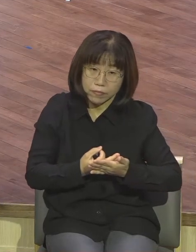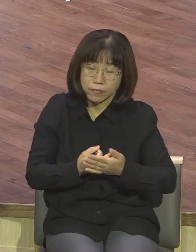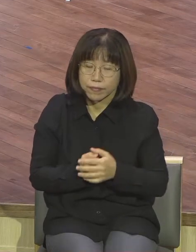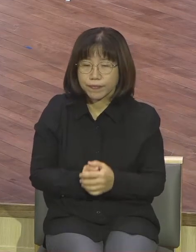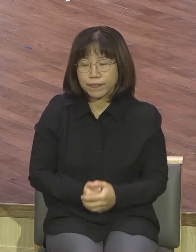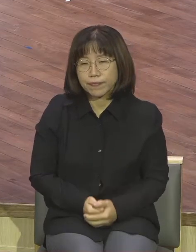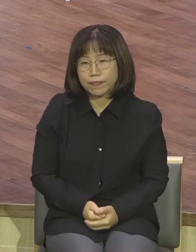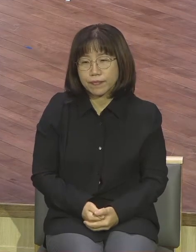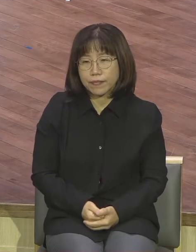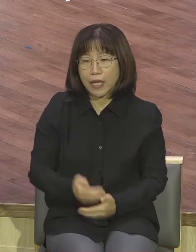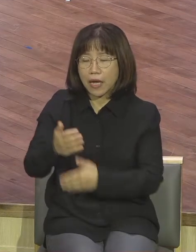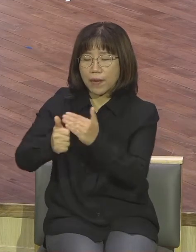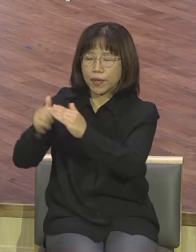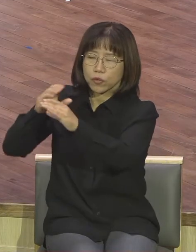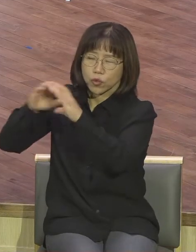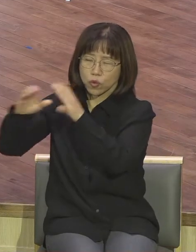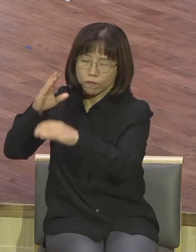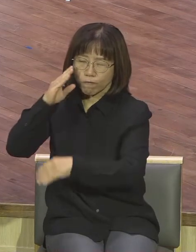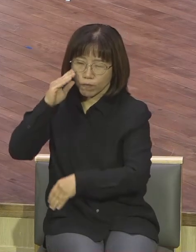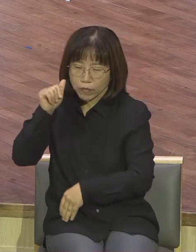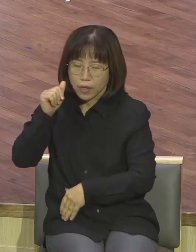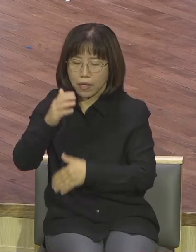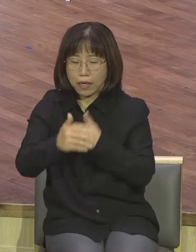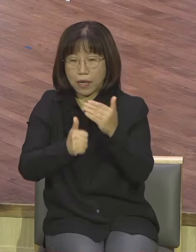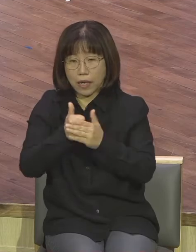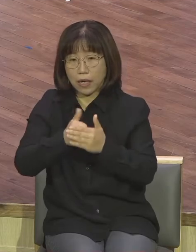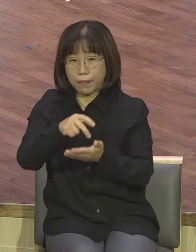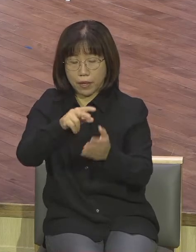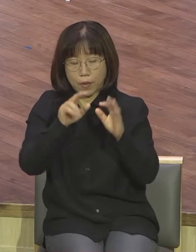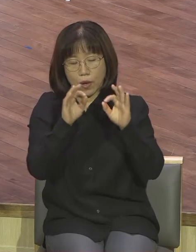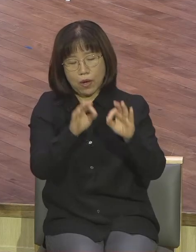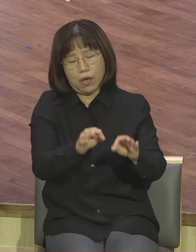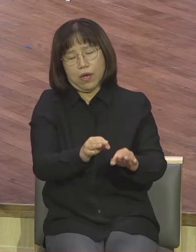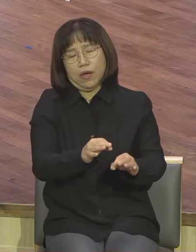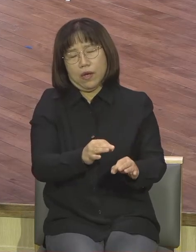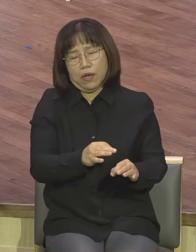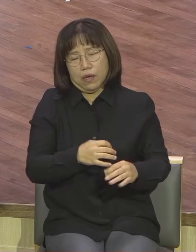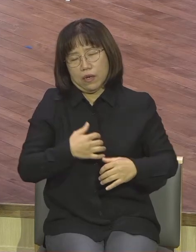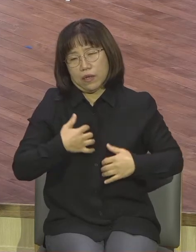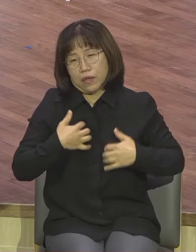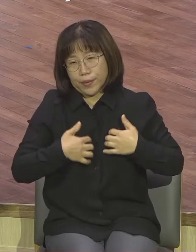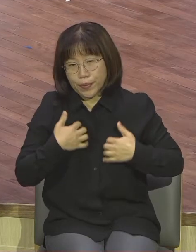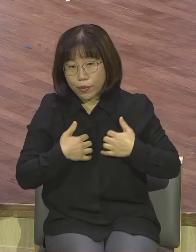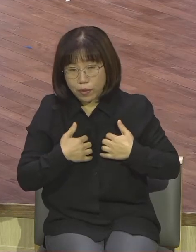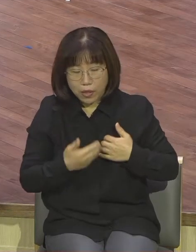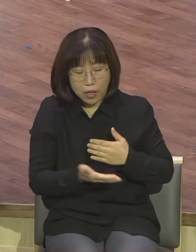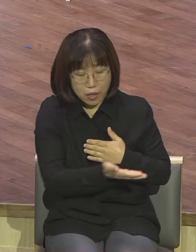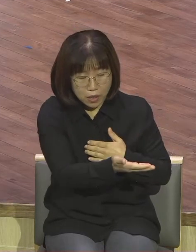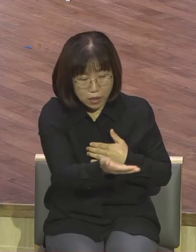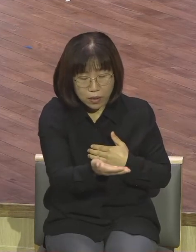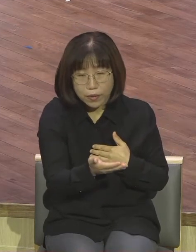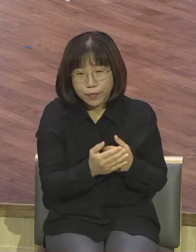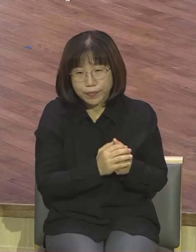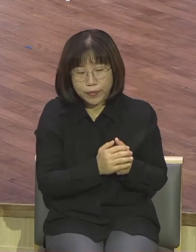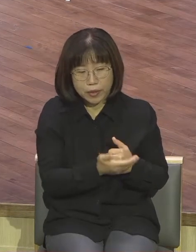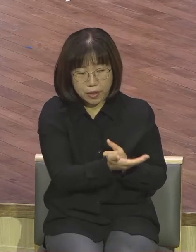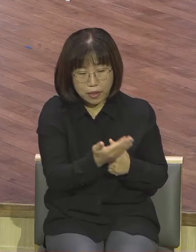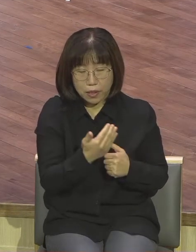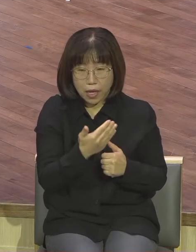하나님은 어디요? 야 정말 하나님이 정말 내 인생을 내 삶을 이렇게 세밀하게 구체적으로